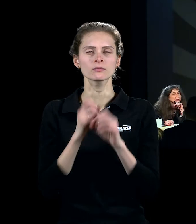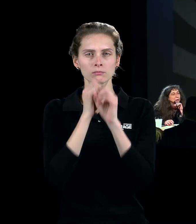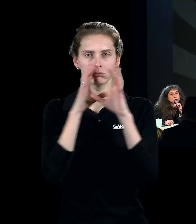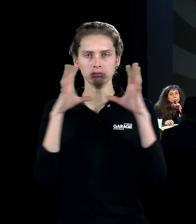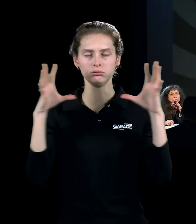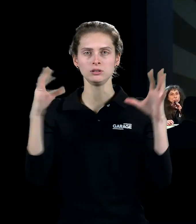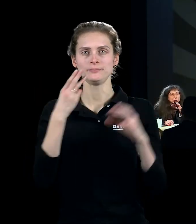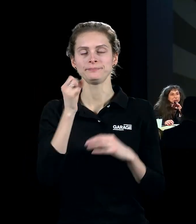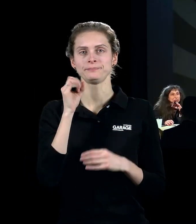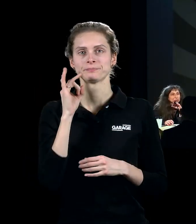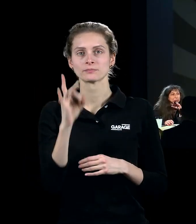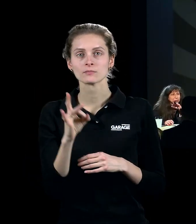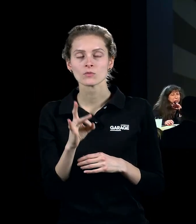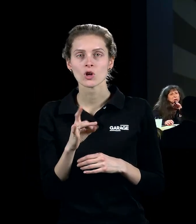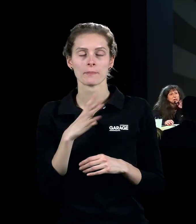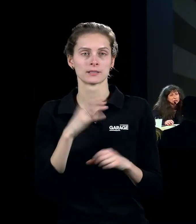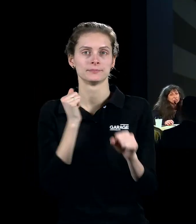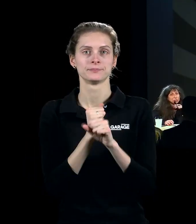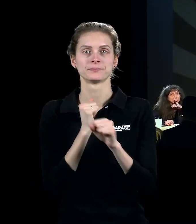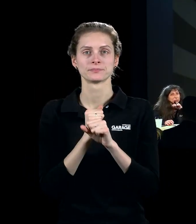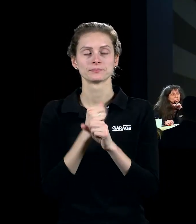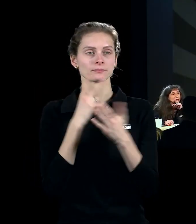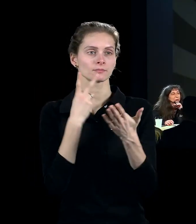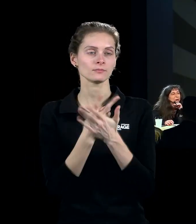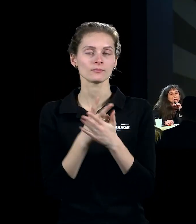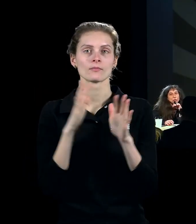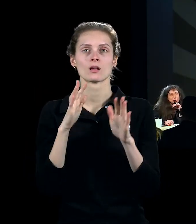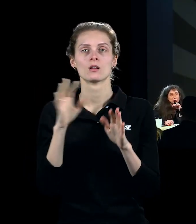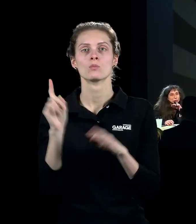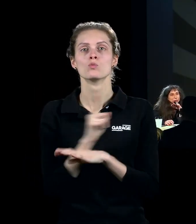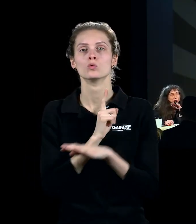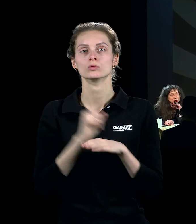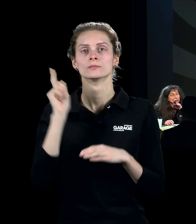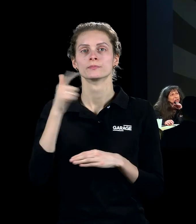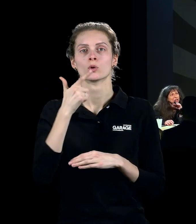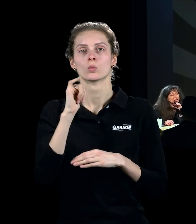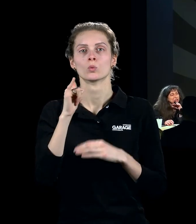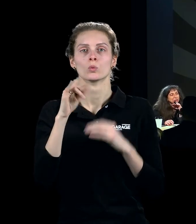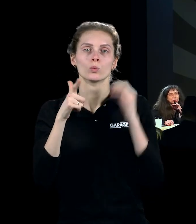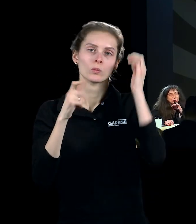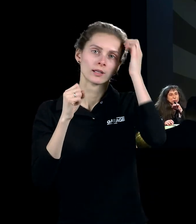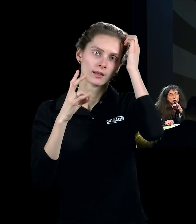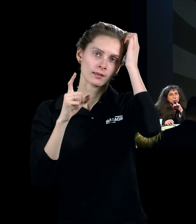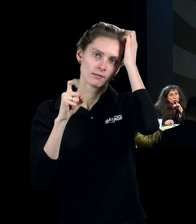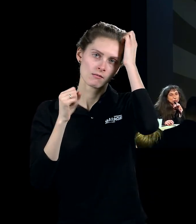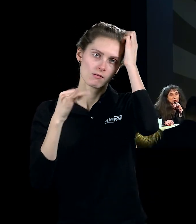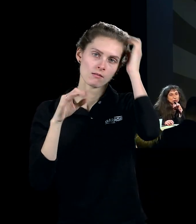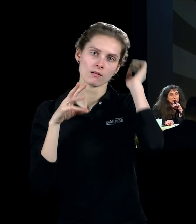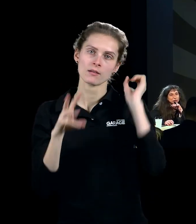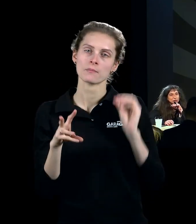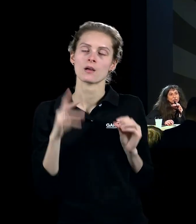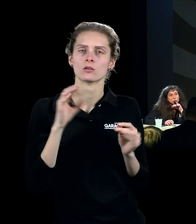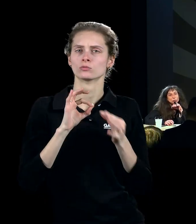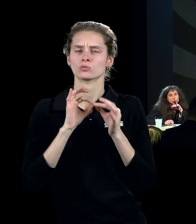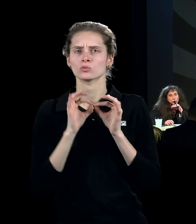с проекциями еще был сделан, показан в музее Гугенхайма, где он как раз для этого очень сложного, для